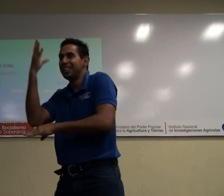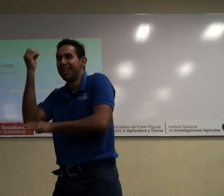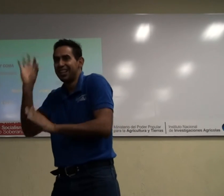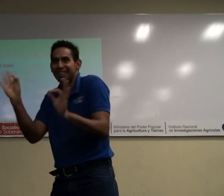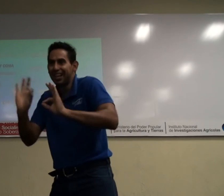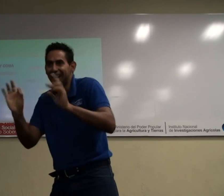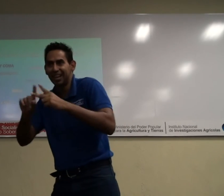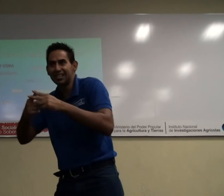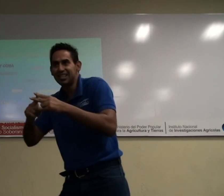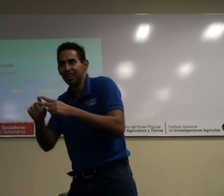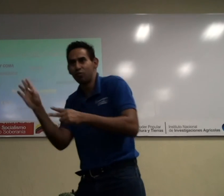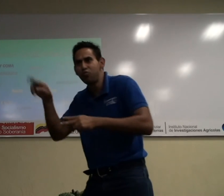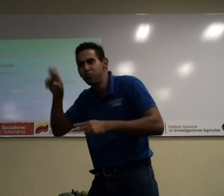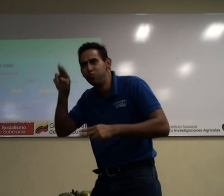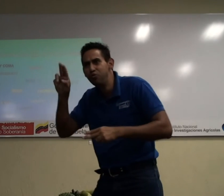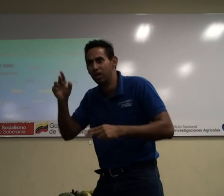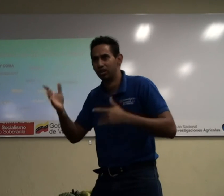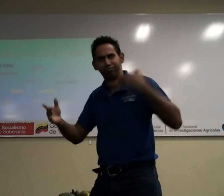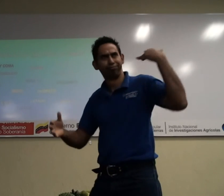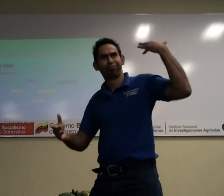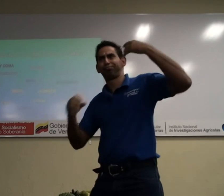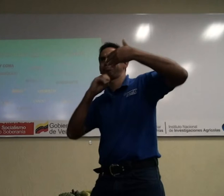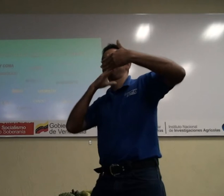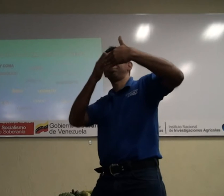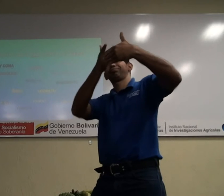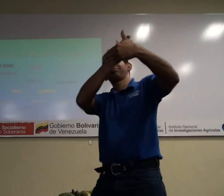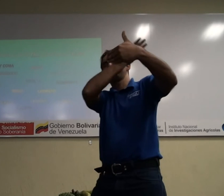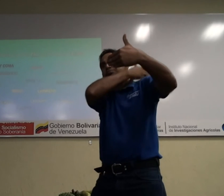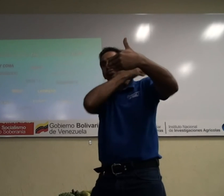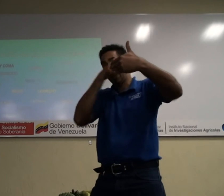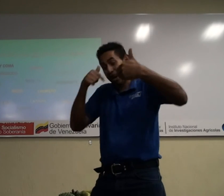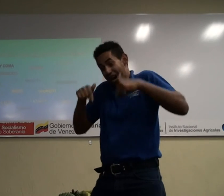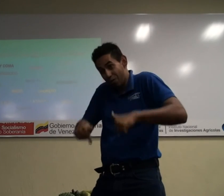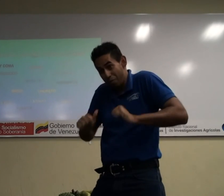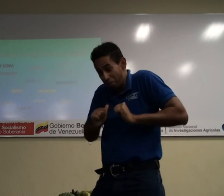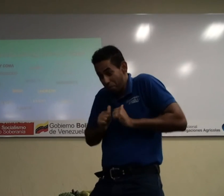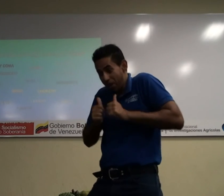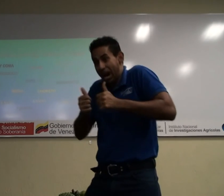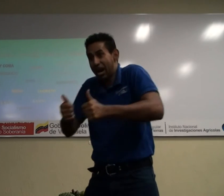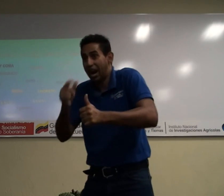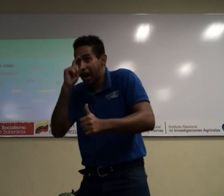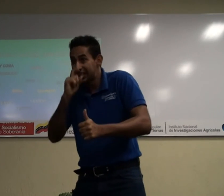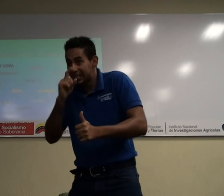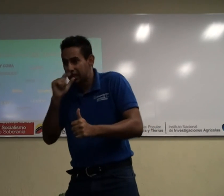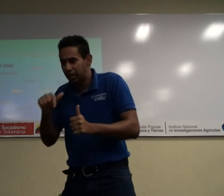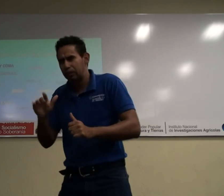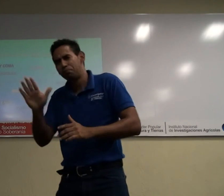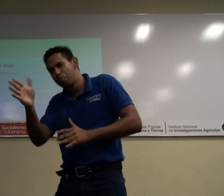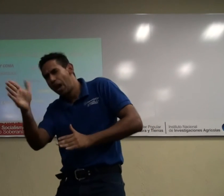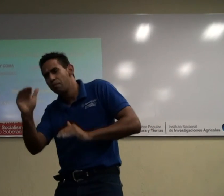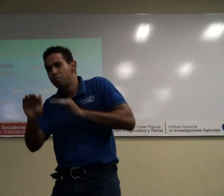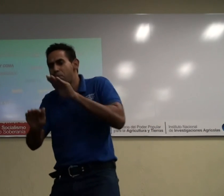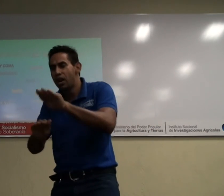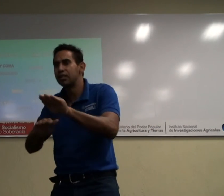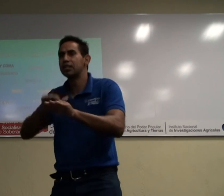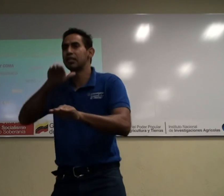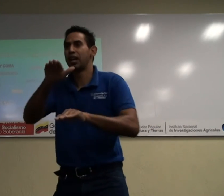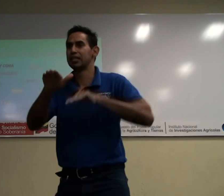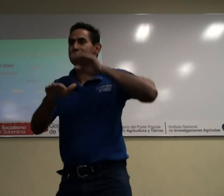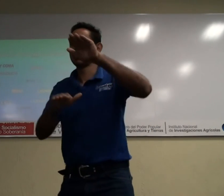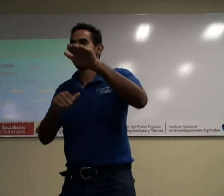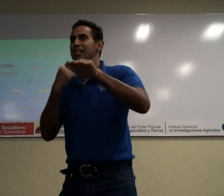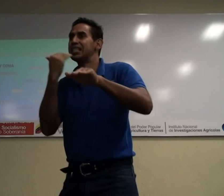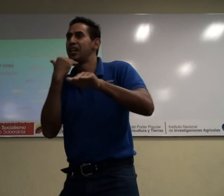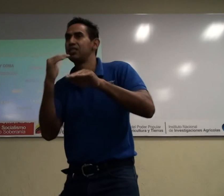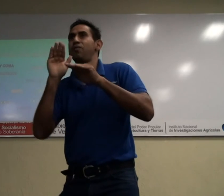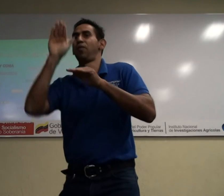y la persona dice que no sabe. ¿Por qué? Porque faltan jornadas, talleres, informativos. Estamos haciendo un cambio histórico,